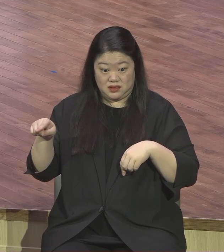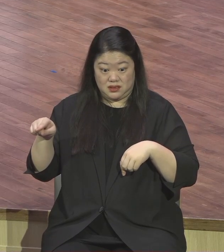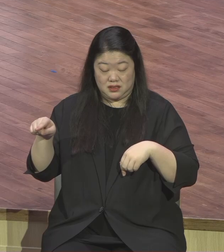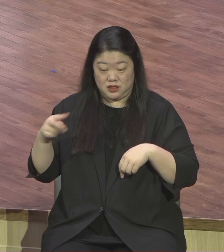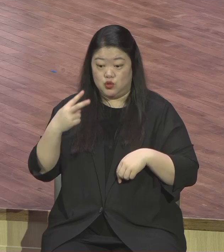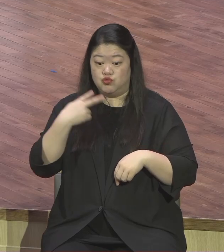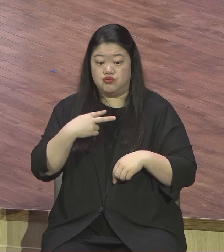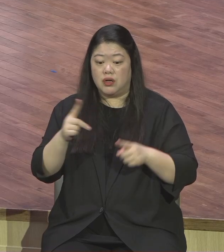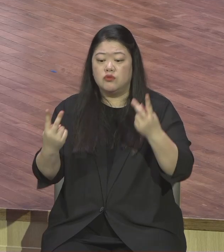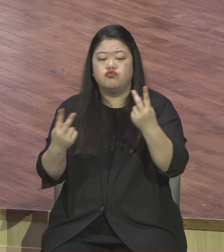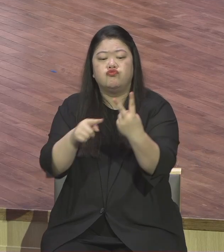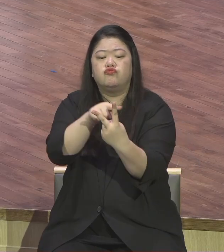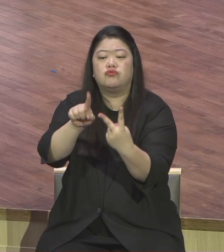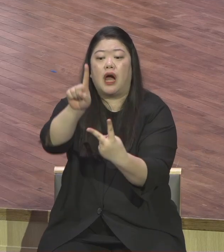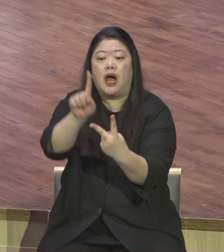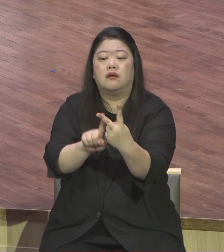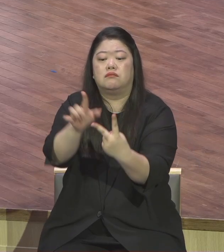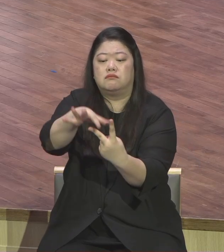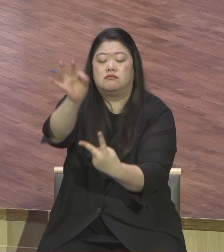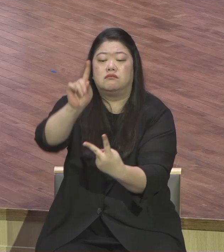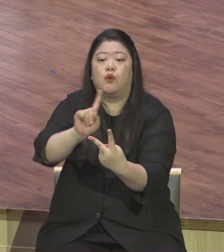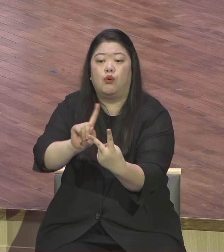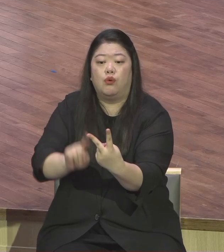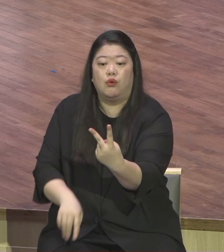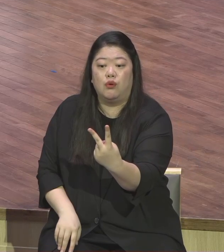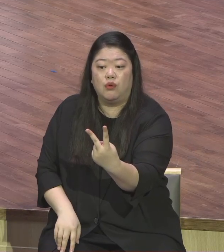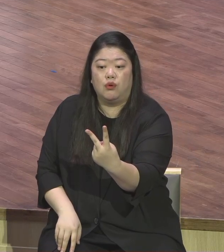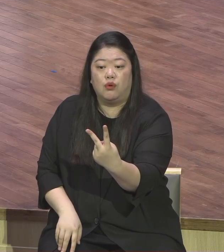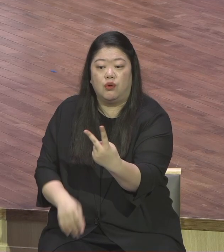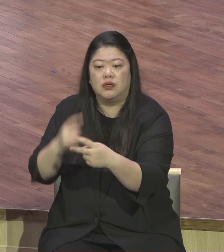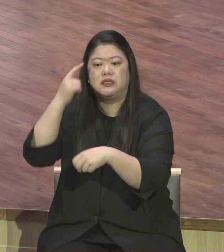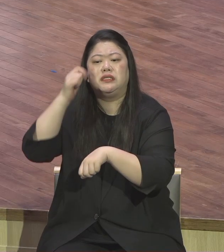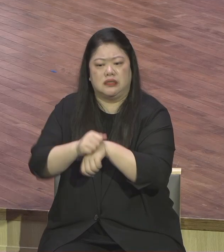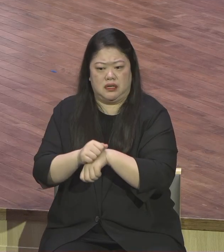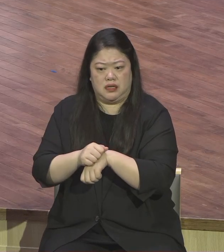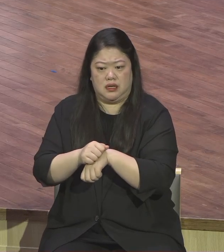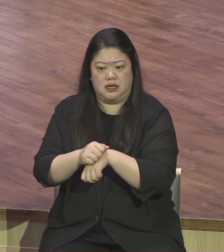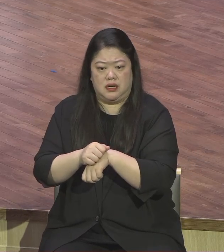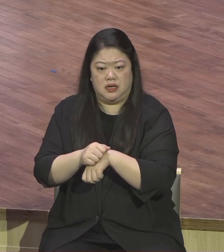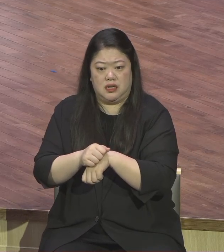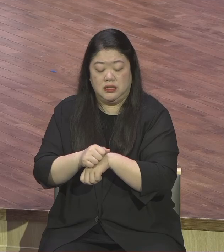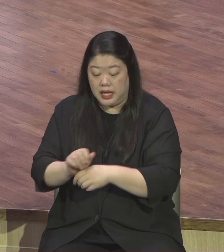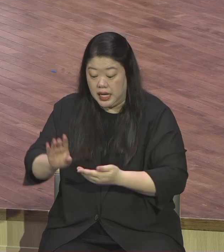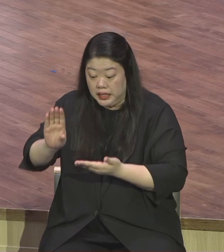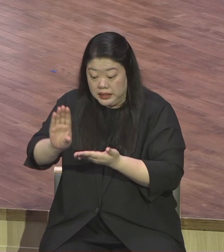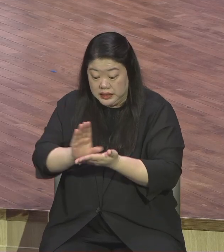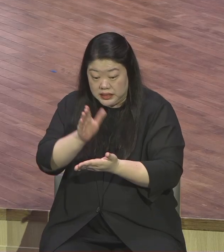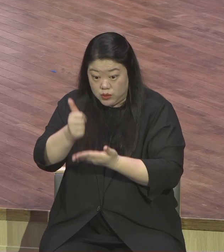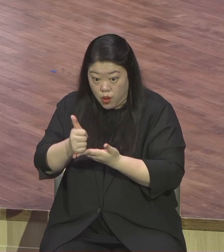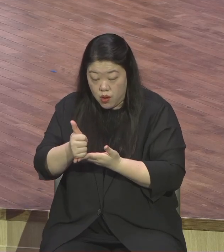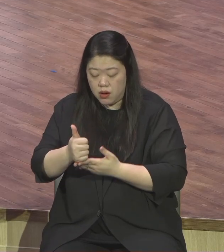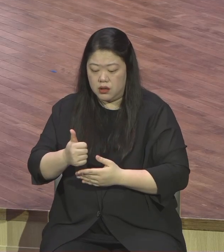그리스도를 참으로 알게 되면 참된 지식의 사람이 됩니다 지혜뿐만 아니라